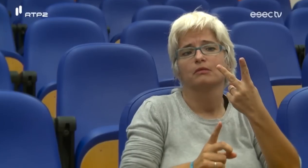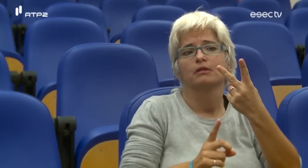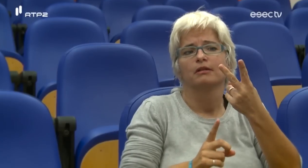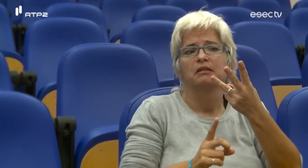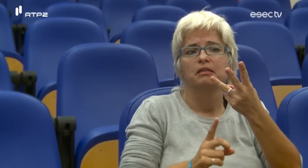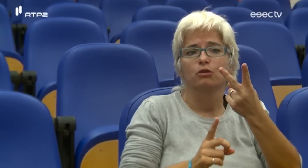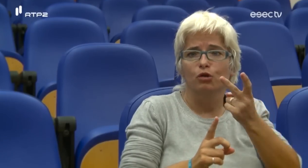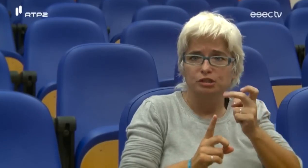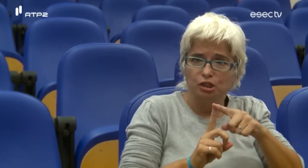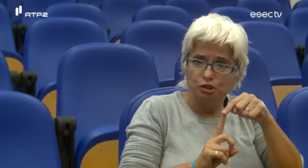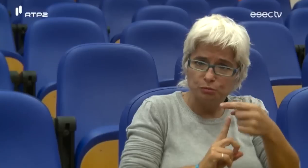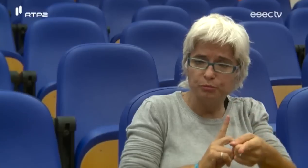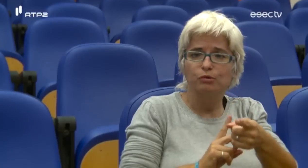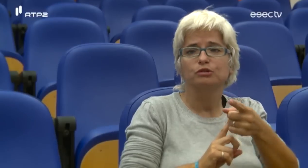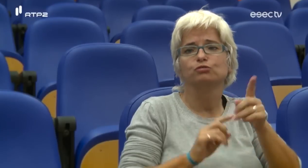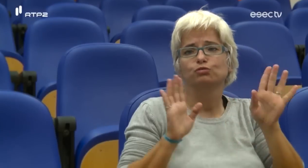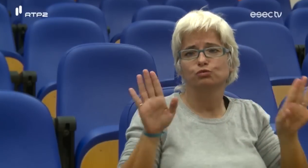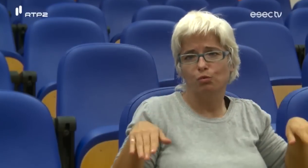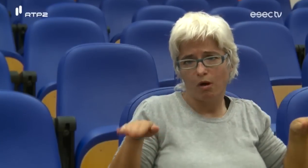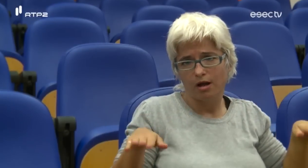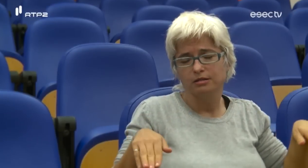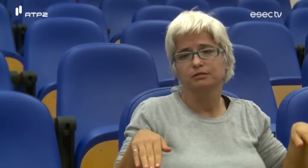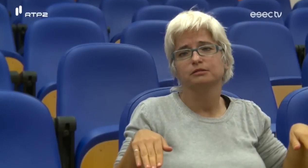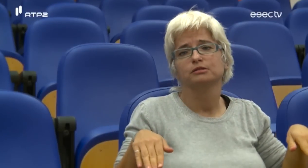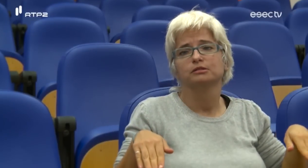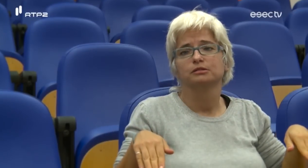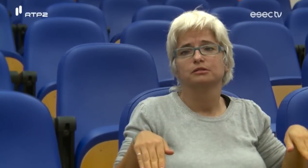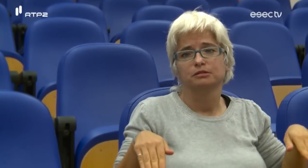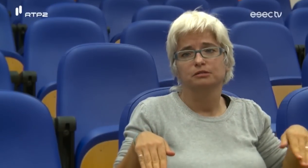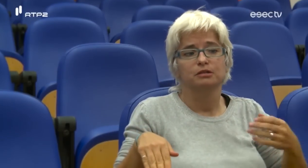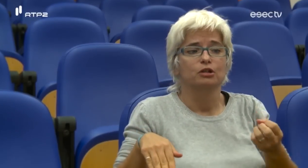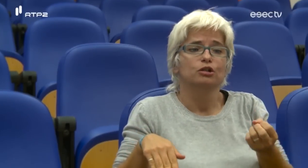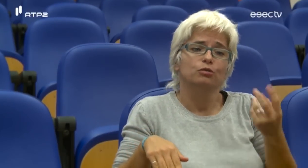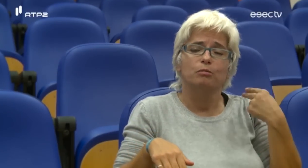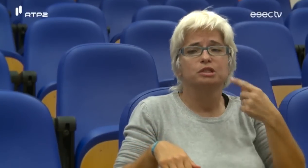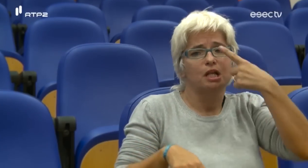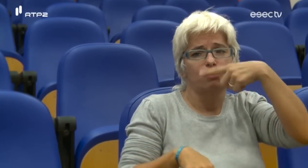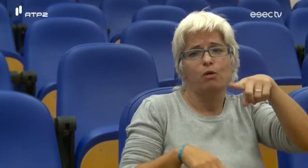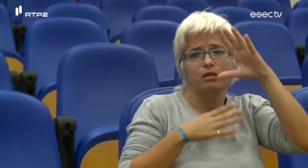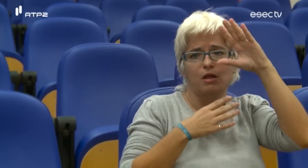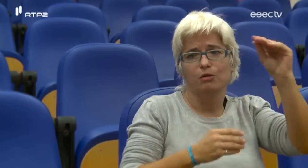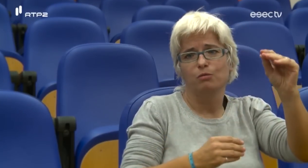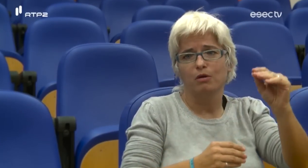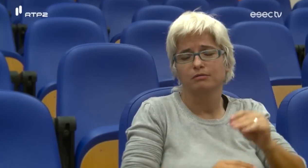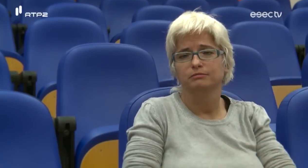surdos, surgiu esta ideia de fazer o Mamadou e depois o Sou Asas, e há pouco tempo o Luanda Lua.